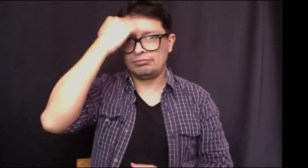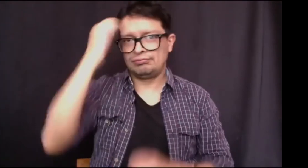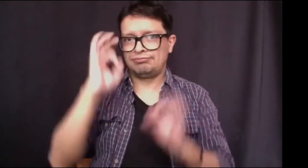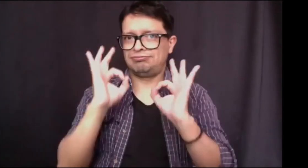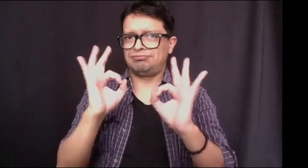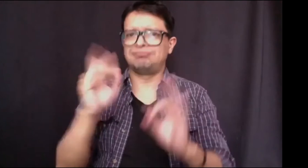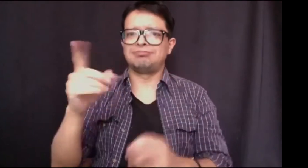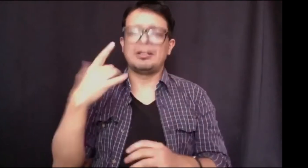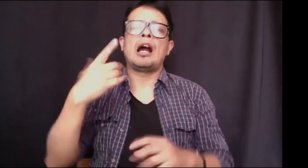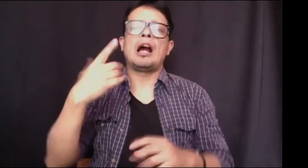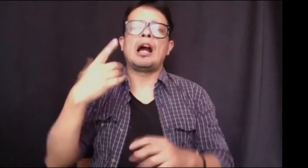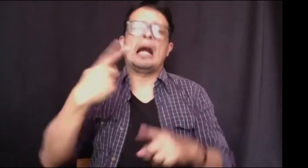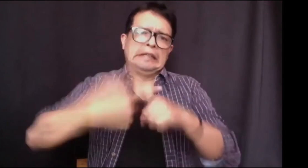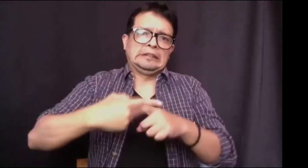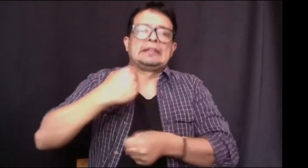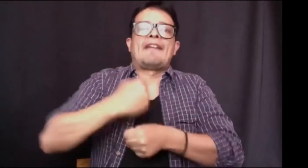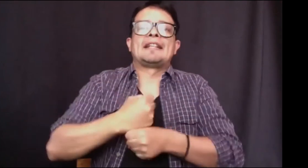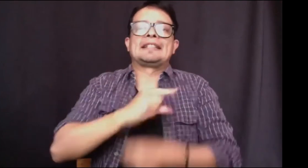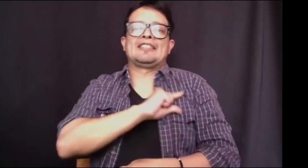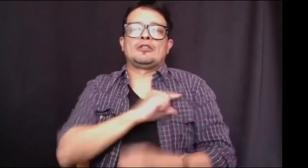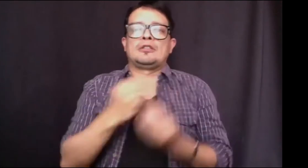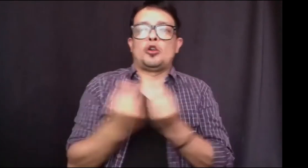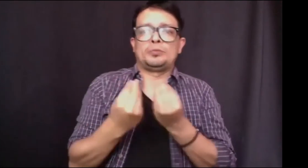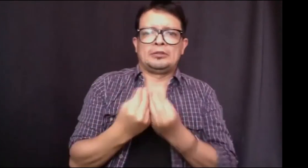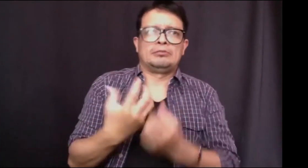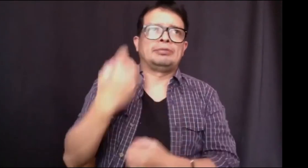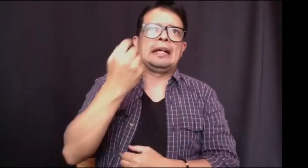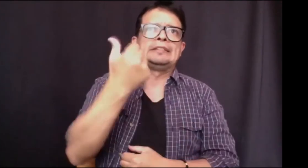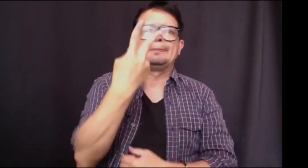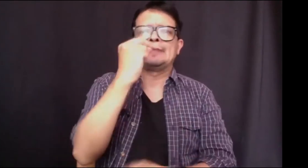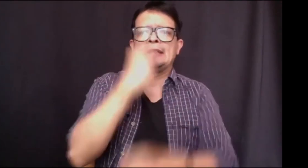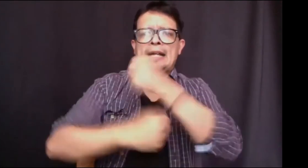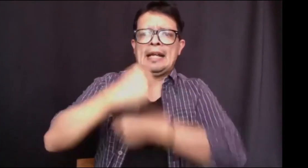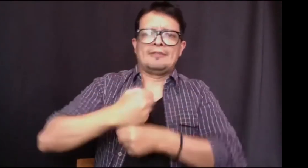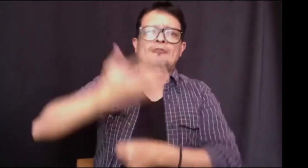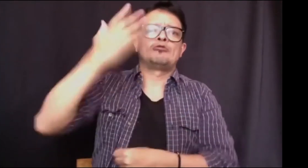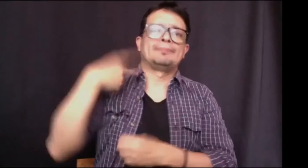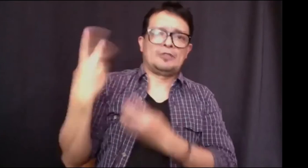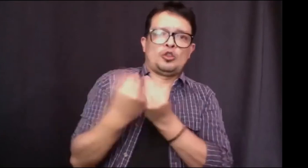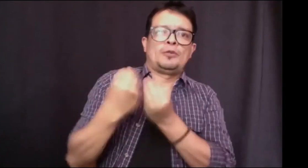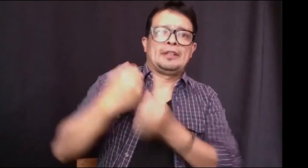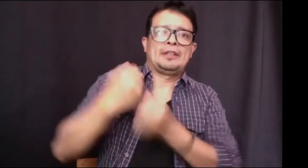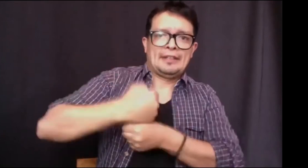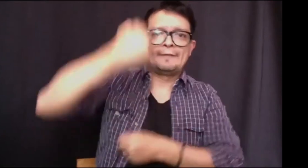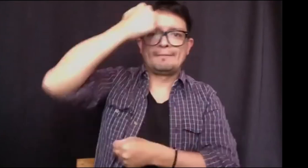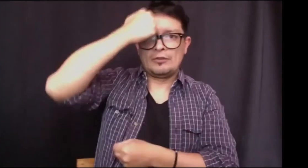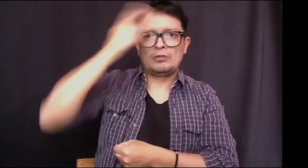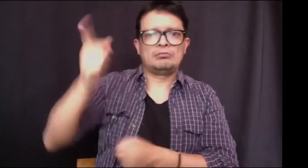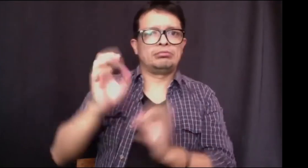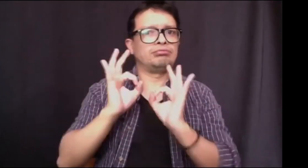mucho el trabajo del profesor Leonel Tobar, que trabajó anteriormente también en el INSOR. Fue compañero mío, hace más o menos hasta